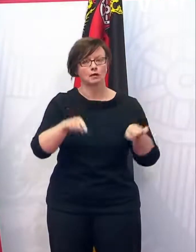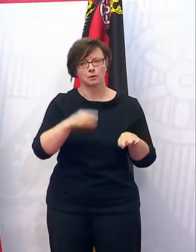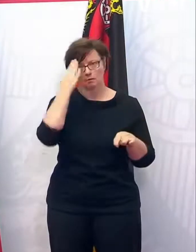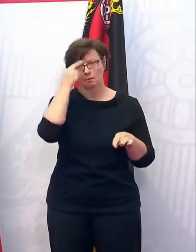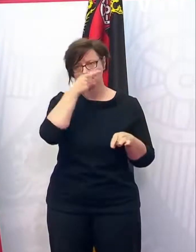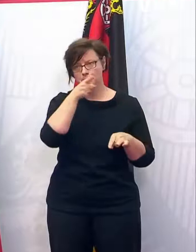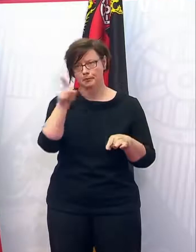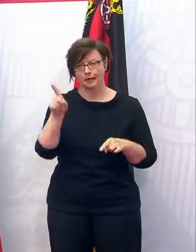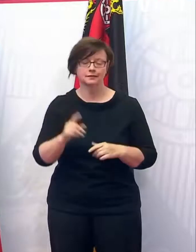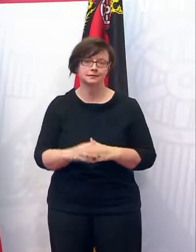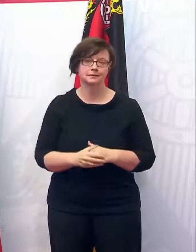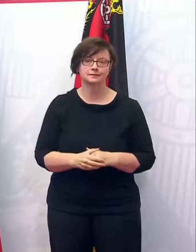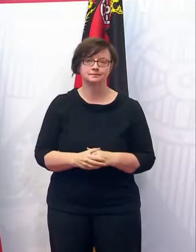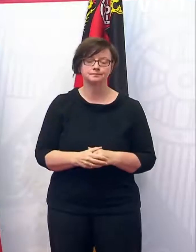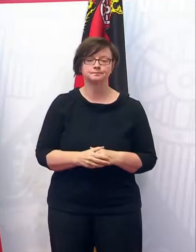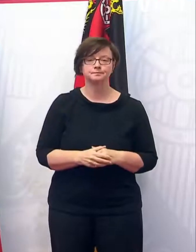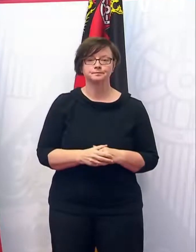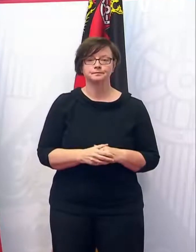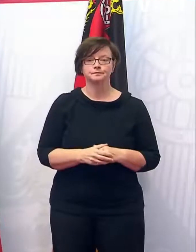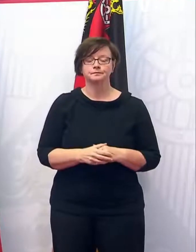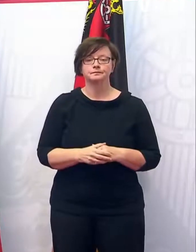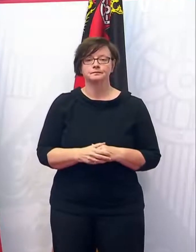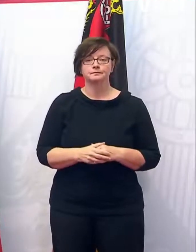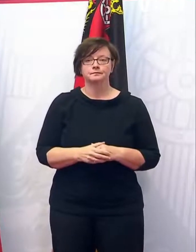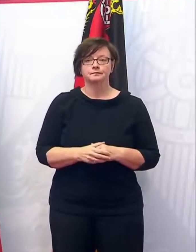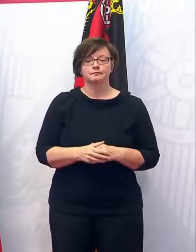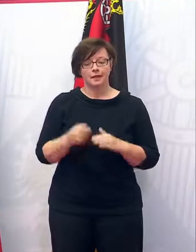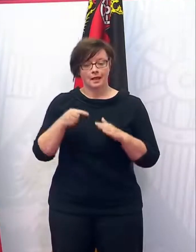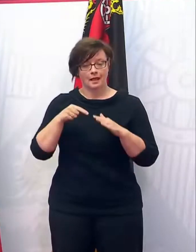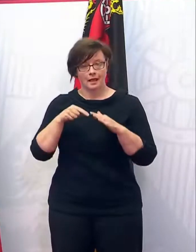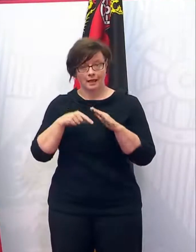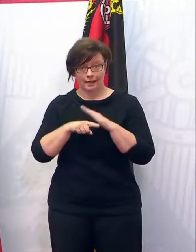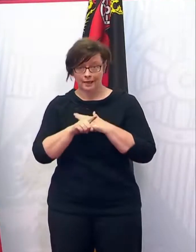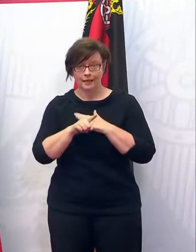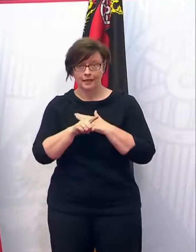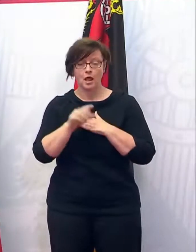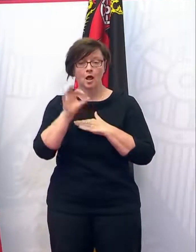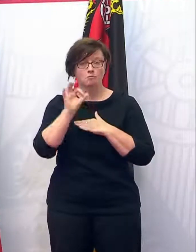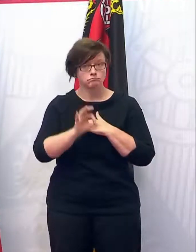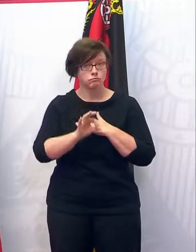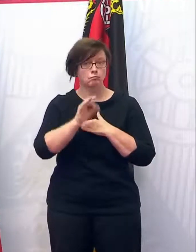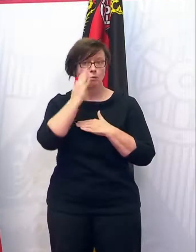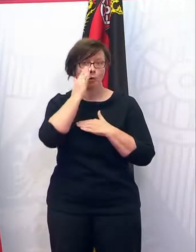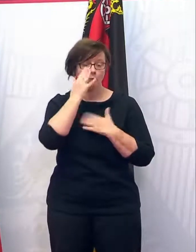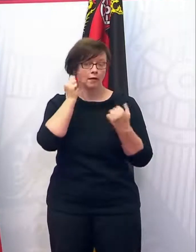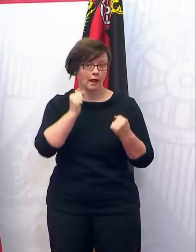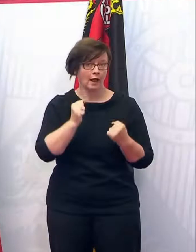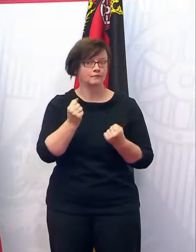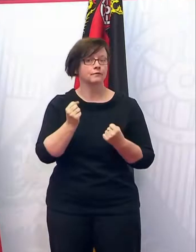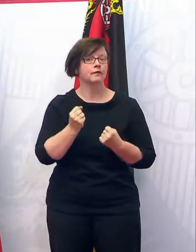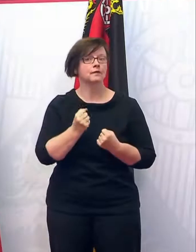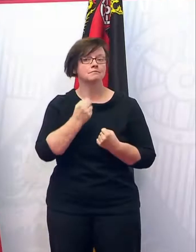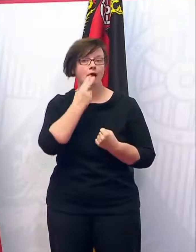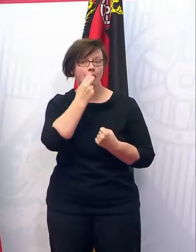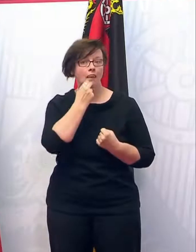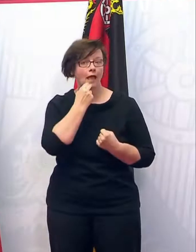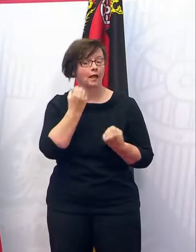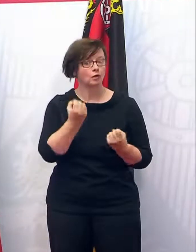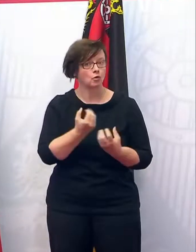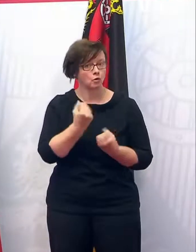Vergangenheit mit der Pandemie auch schon zu tun hatten. Innen dürfen Proben in der Leihenkultur im Rahmen der